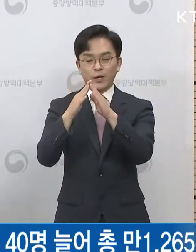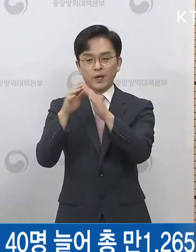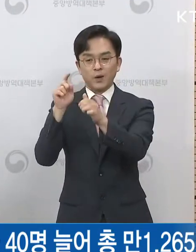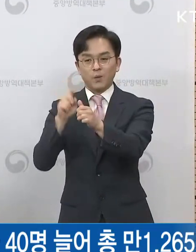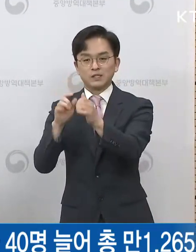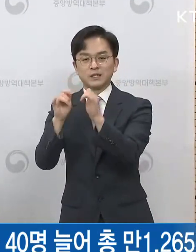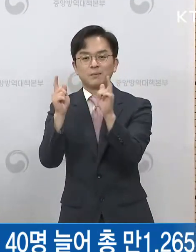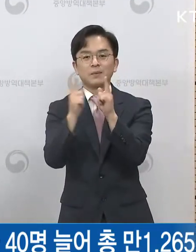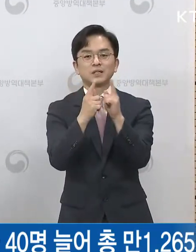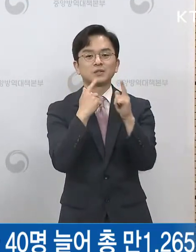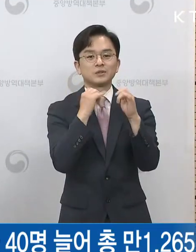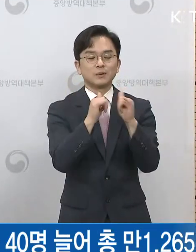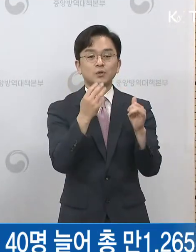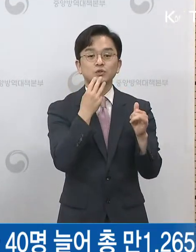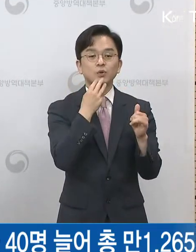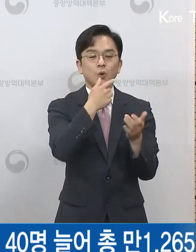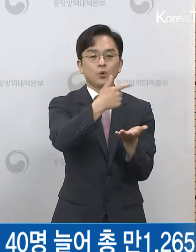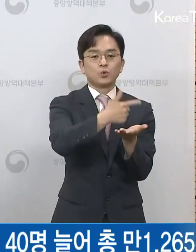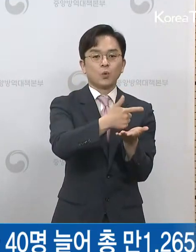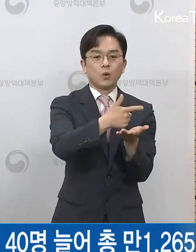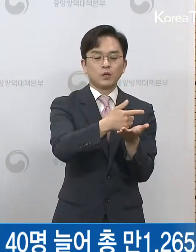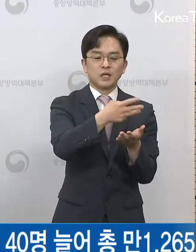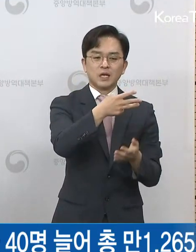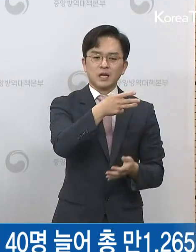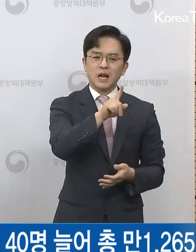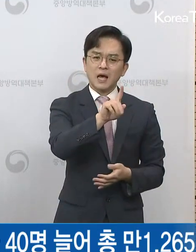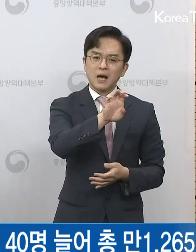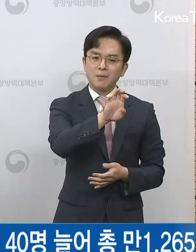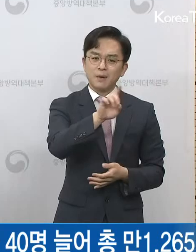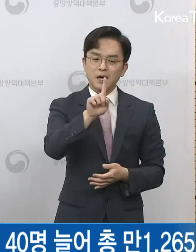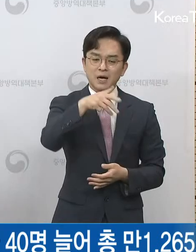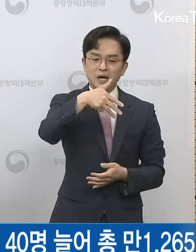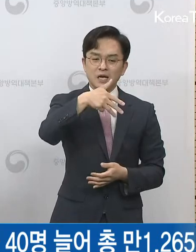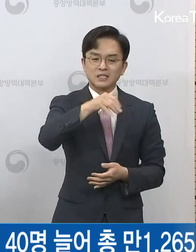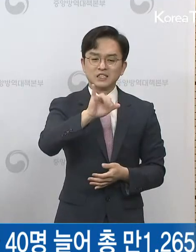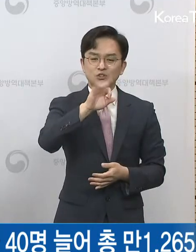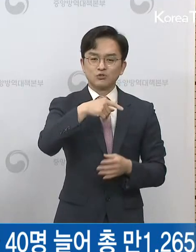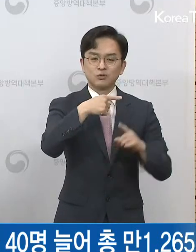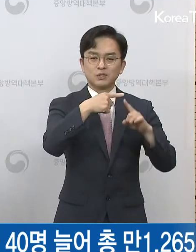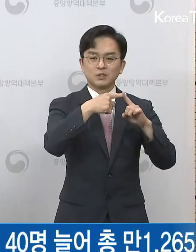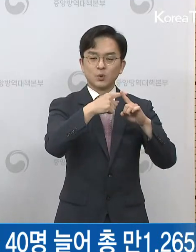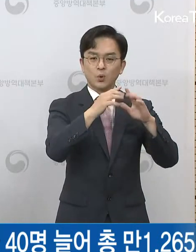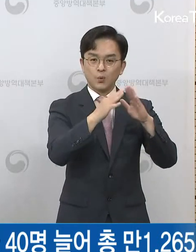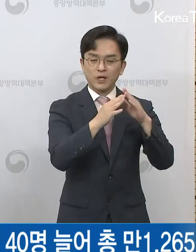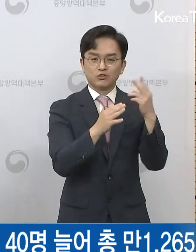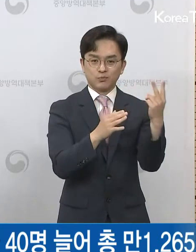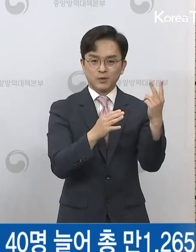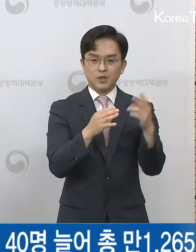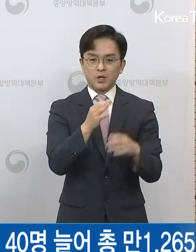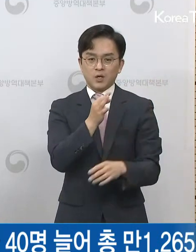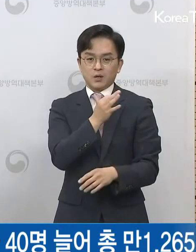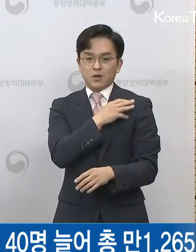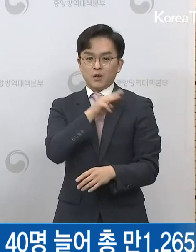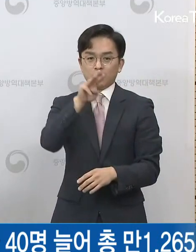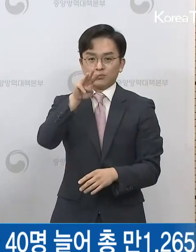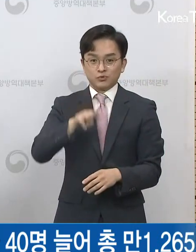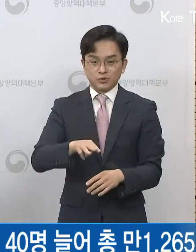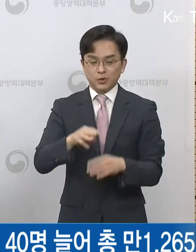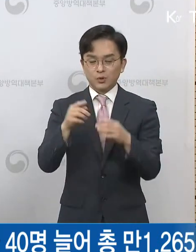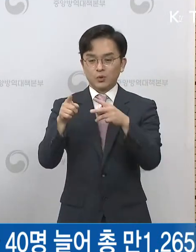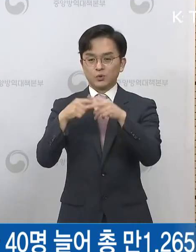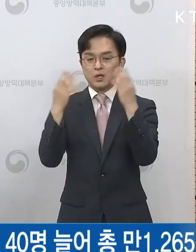서울로원구 소재의 라파치유 기도원 2명, 경기도 부천시 소재의 초등학교 교사